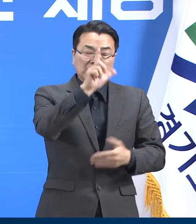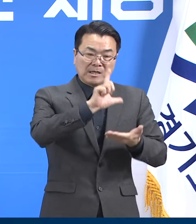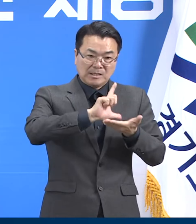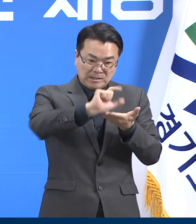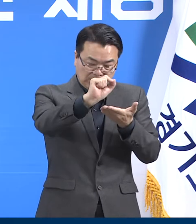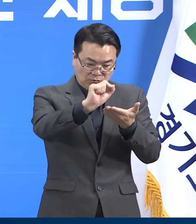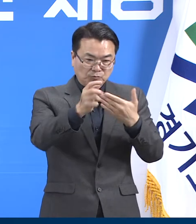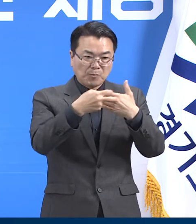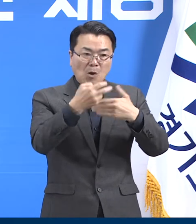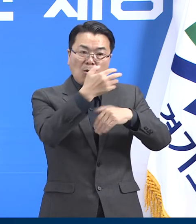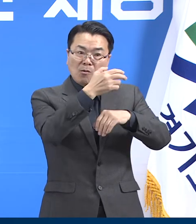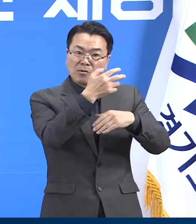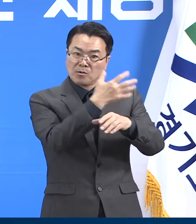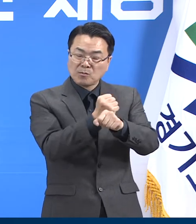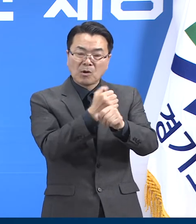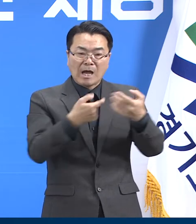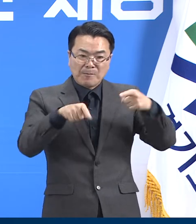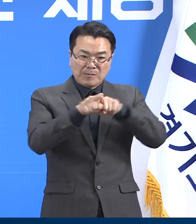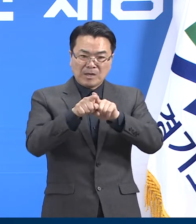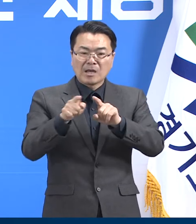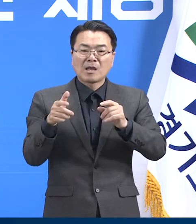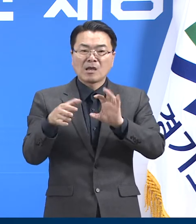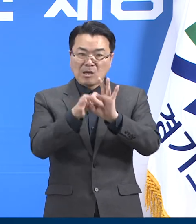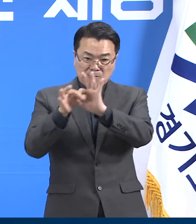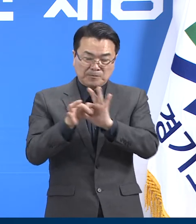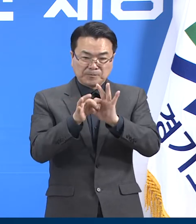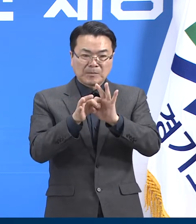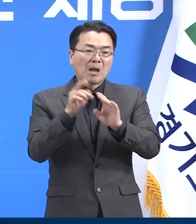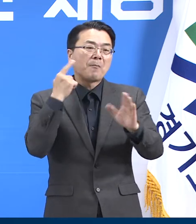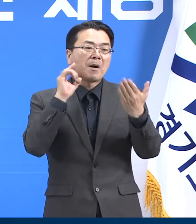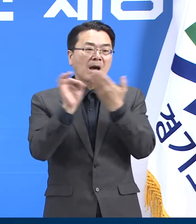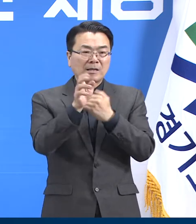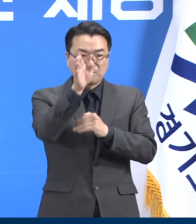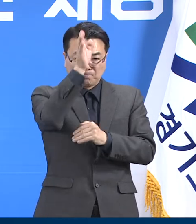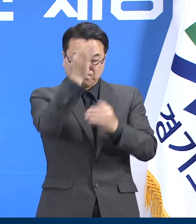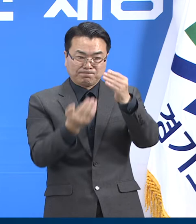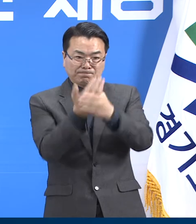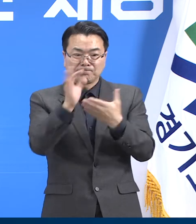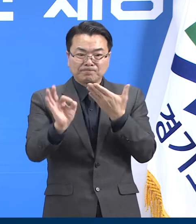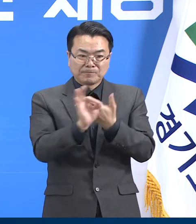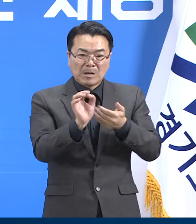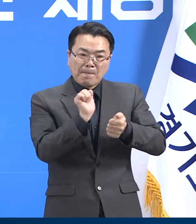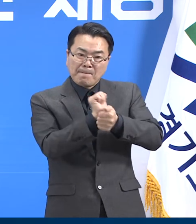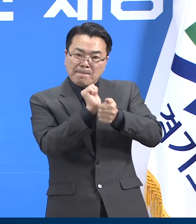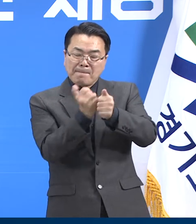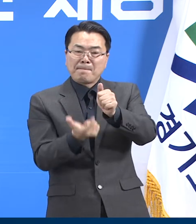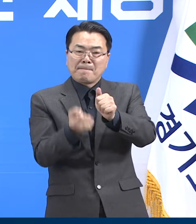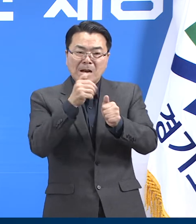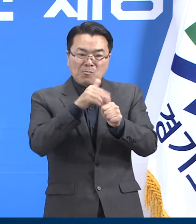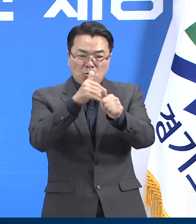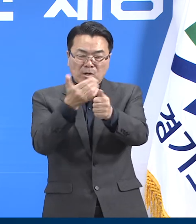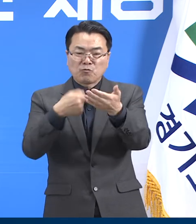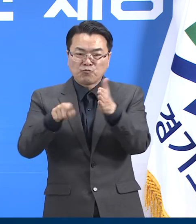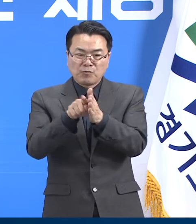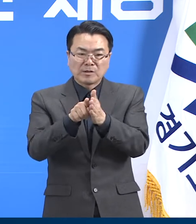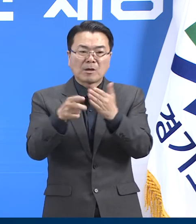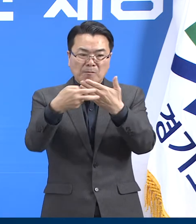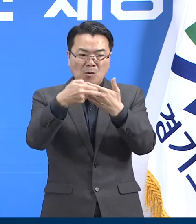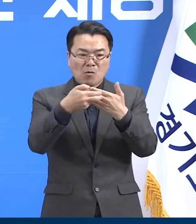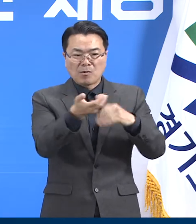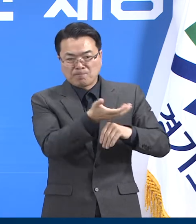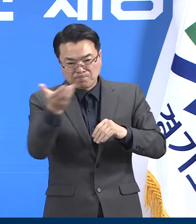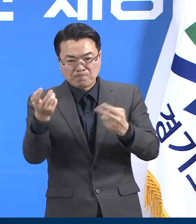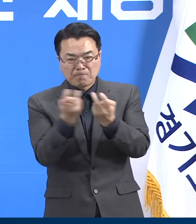협력 의료기관을 지정하는 등 재택치료 중 응급사항에 신속하게 대응하기 위해 노력하고 있습니다.